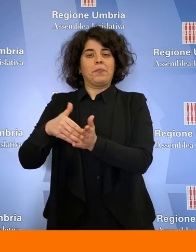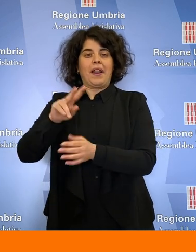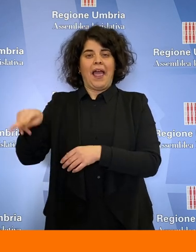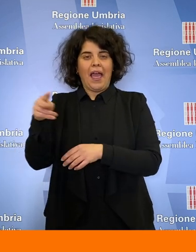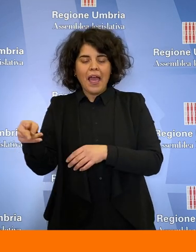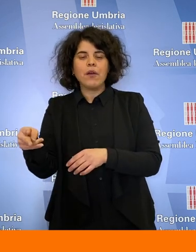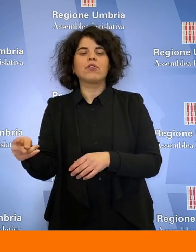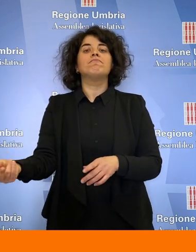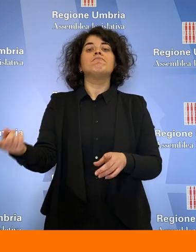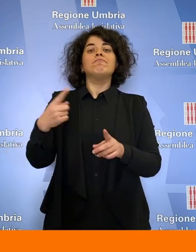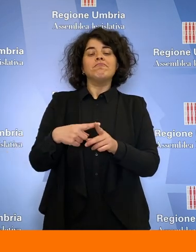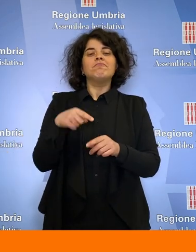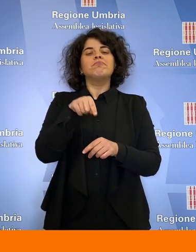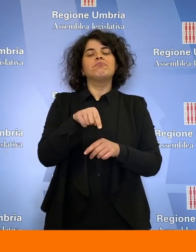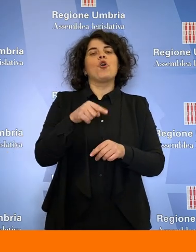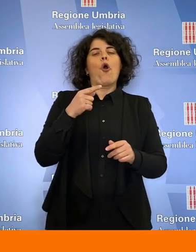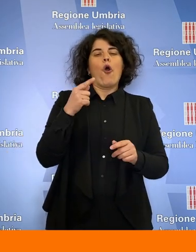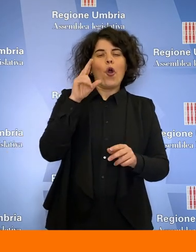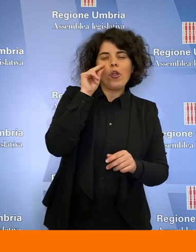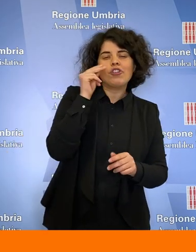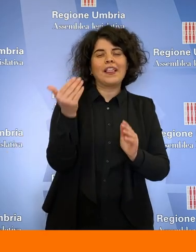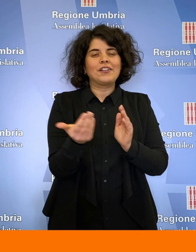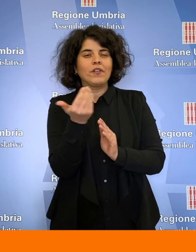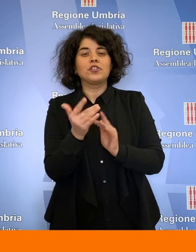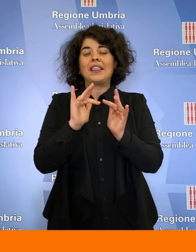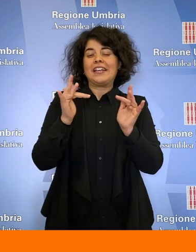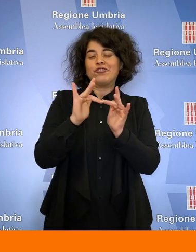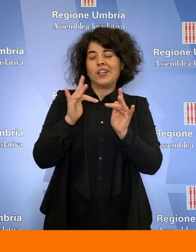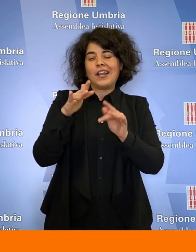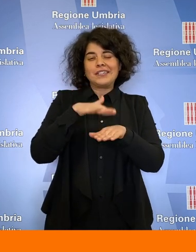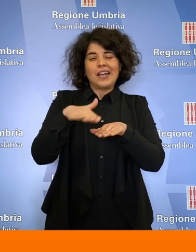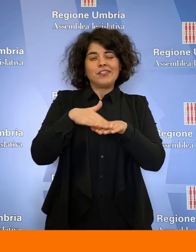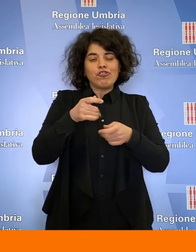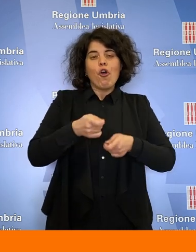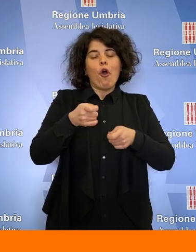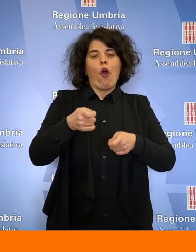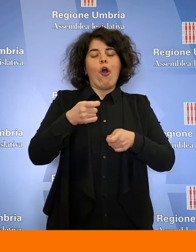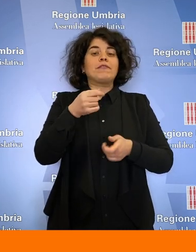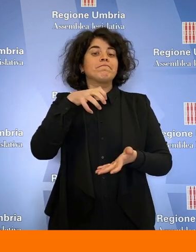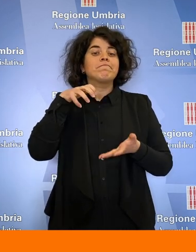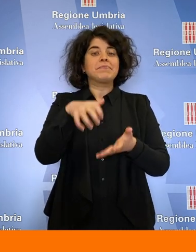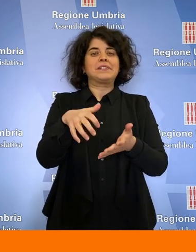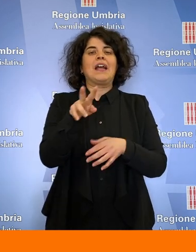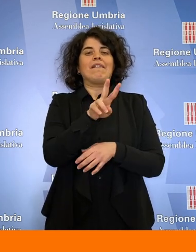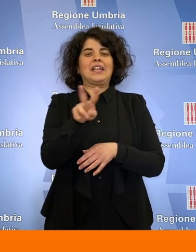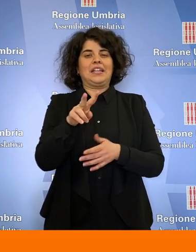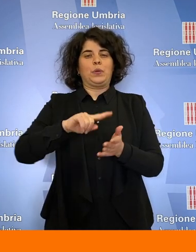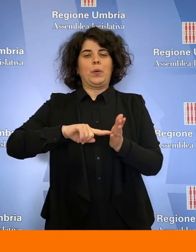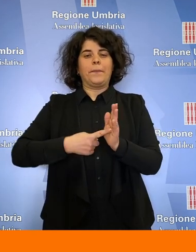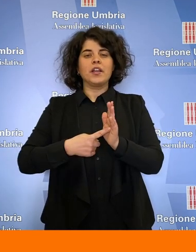'innovazione, la digitalizzazione e di incoraggiarne l'utilizzo. Le risorse previste, in questo caso, ammontano a 22